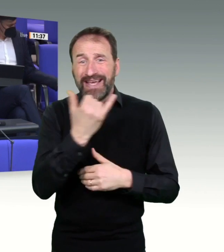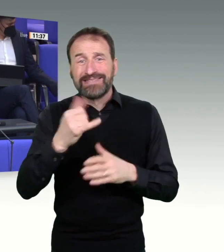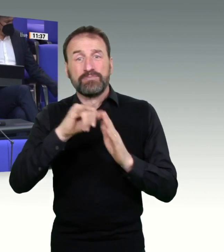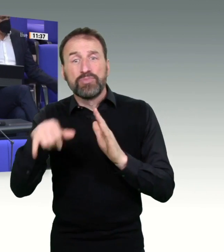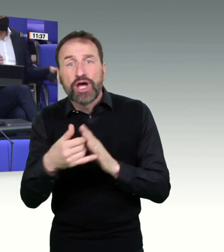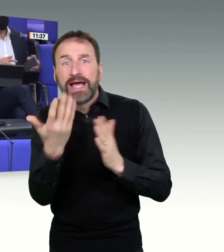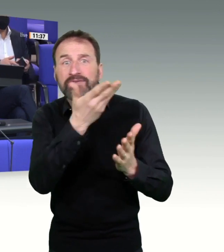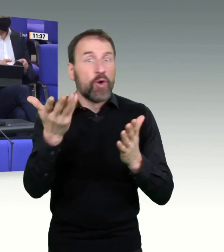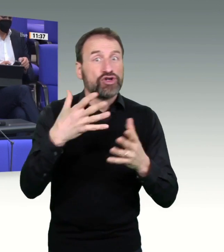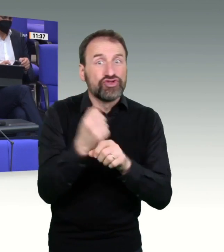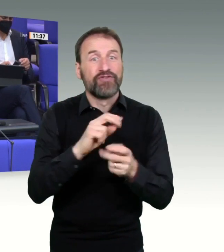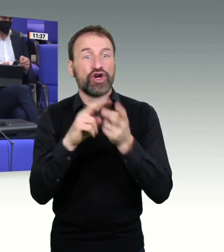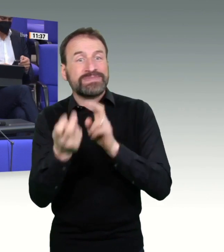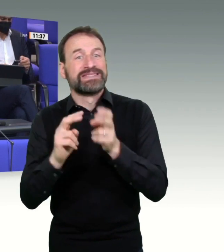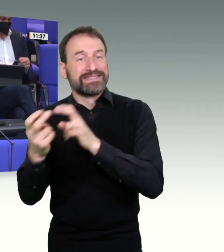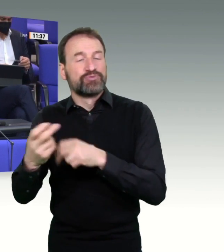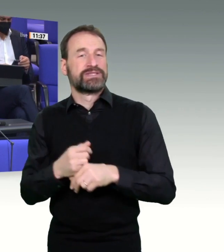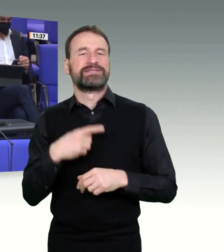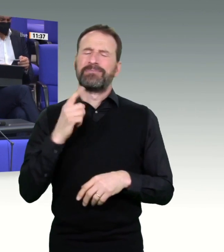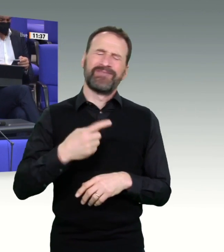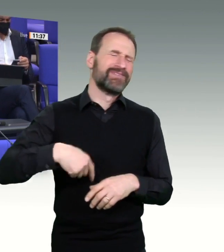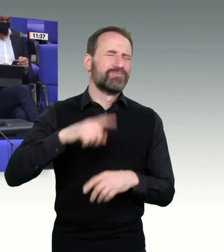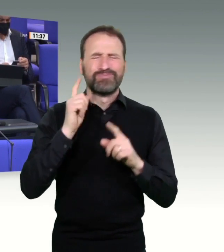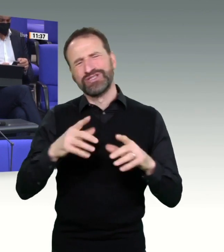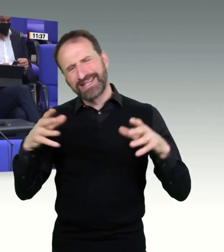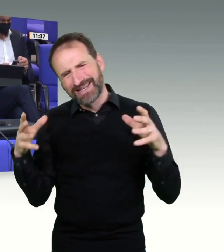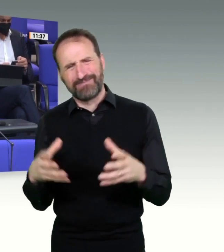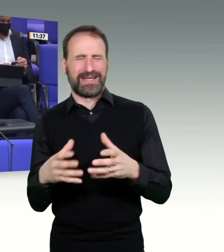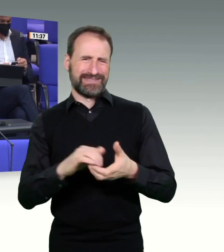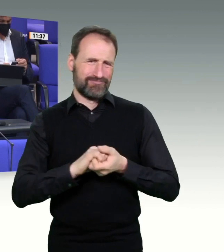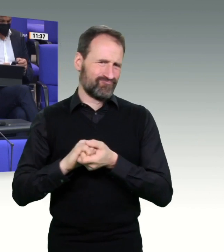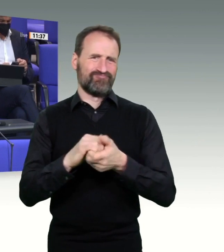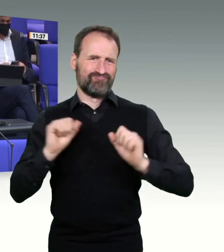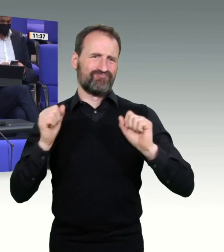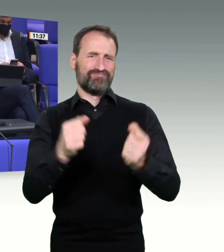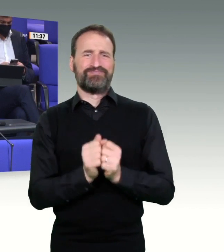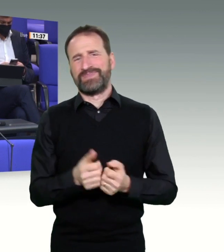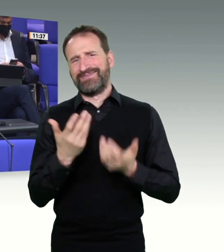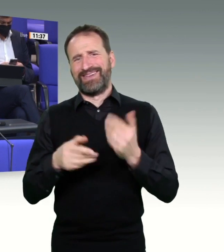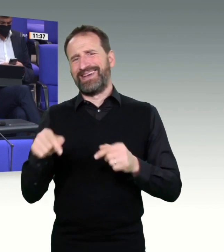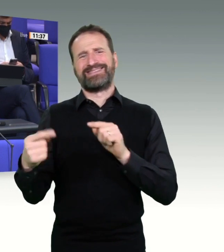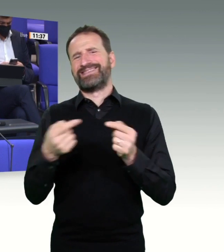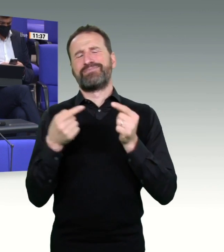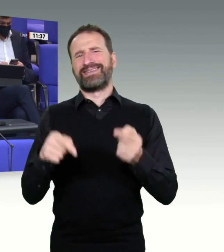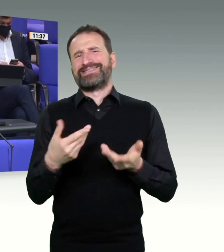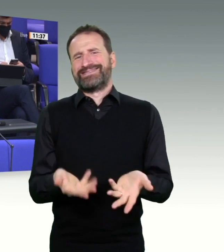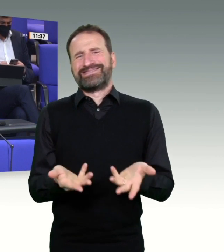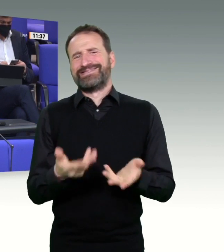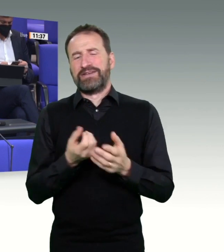Schuldzuweisungen zuweisen, sondern wir müssen diese Herausforderung, diese Pandemie, die es vorher noch nie gegeben hat und die